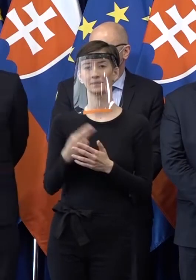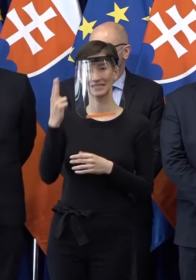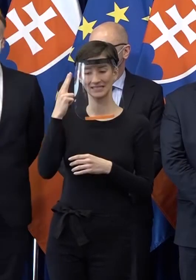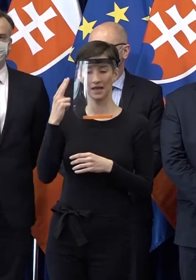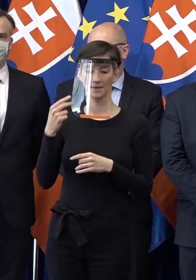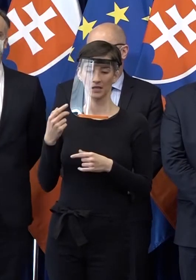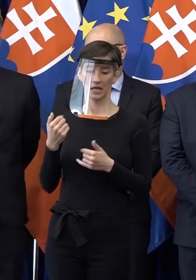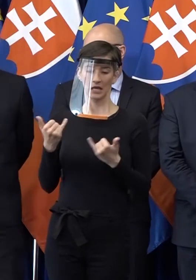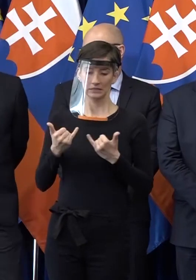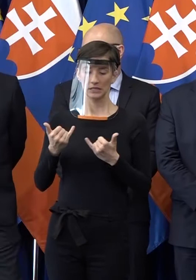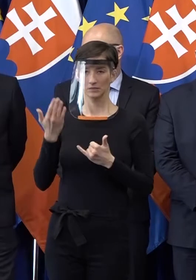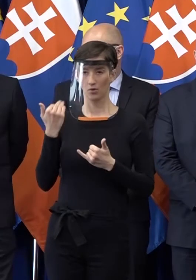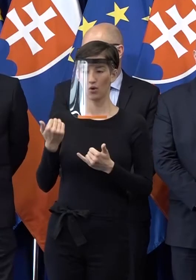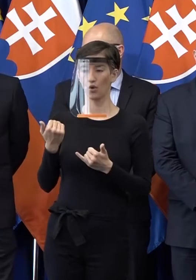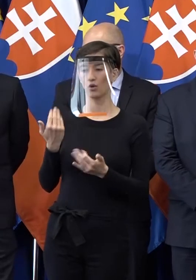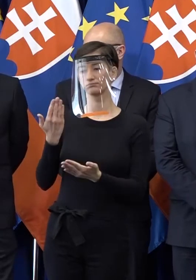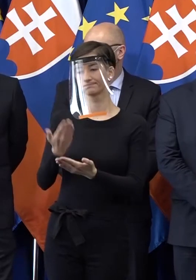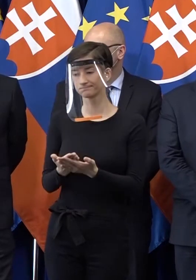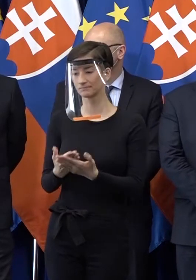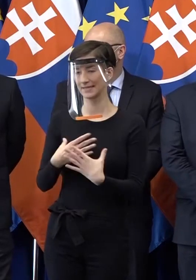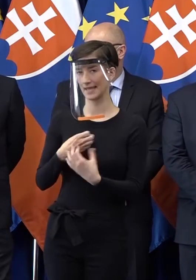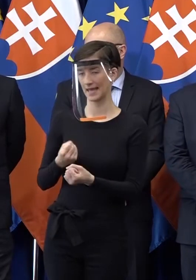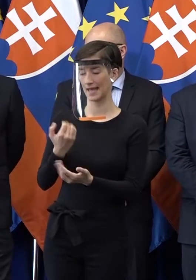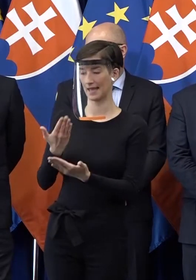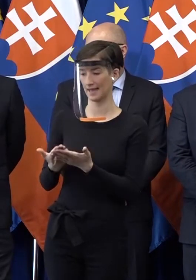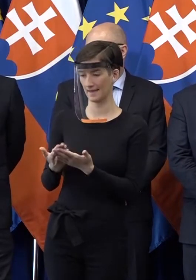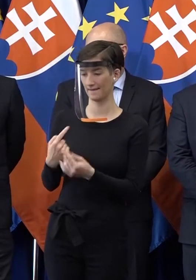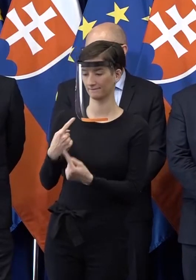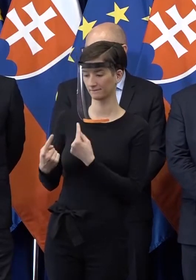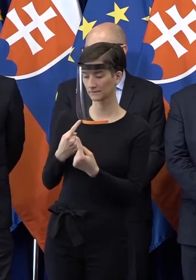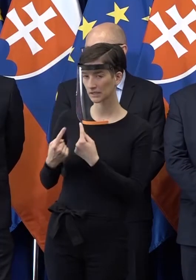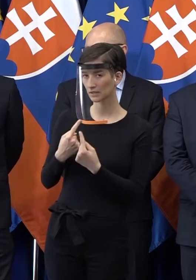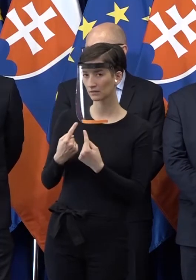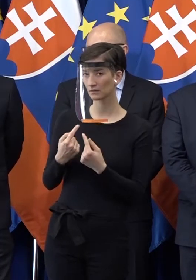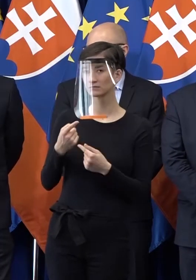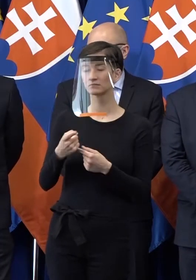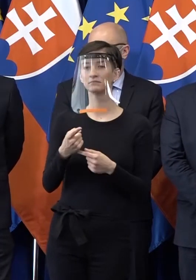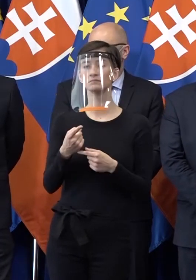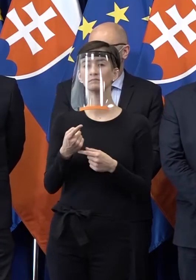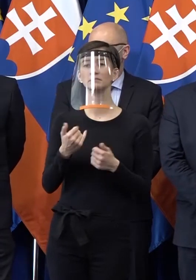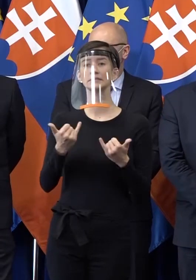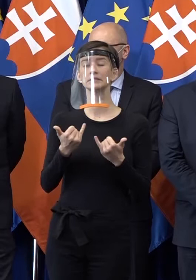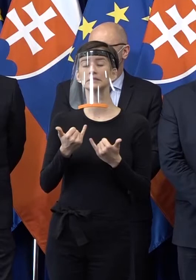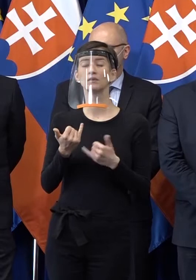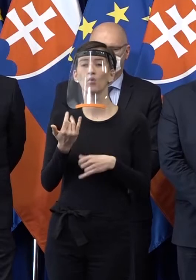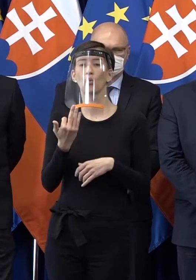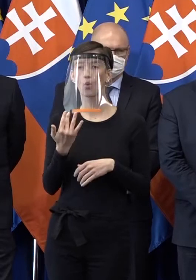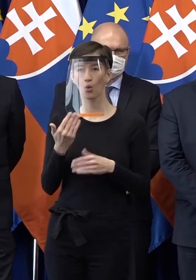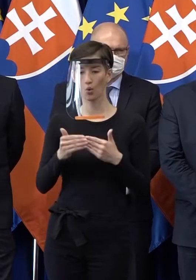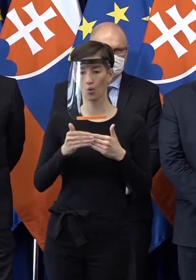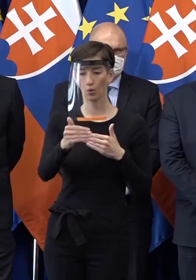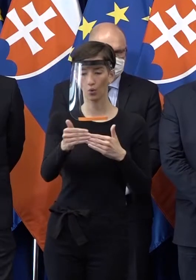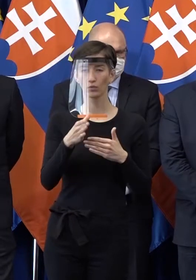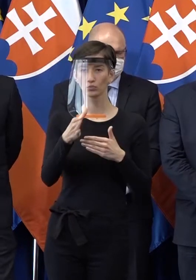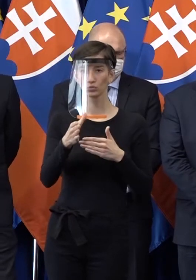nás tvoľaj diskusiu, že či skutočne do jakej doby bude nutné držať tak